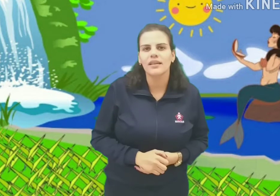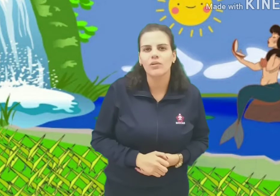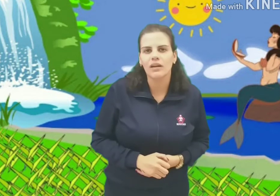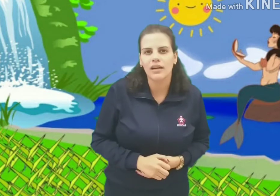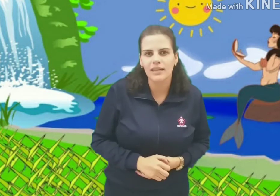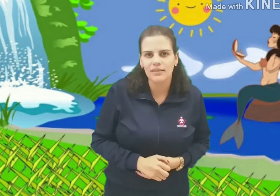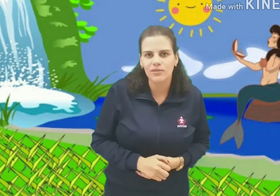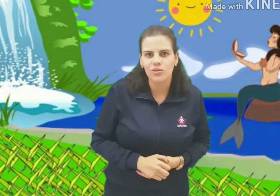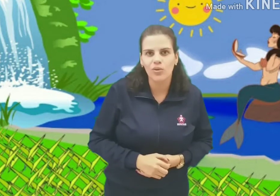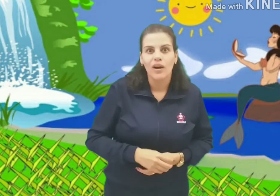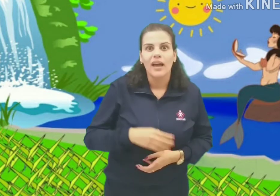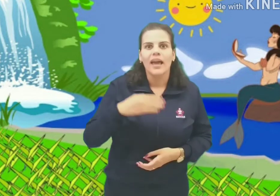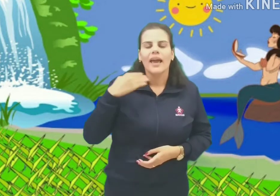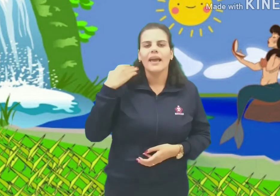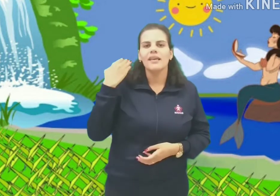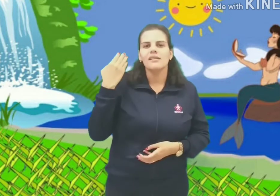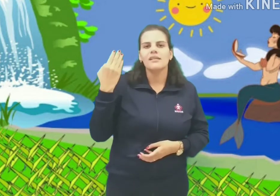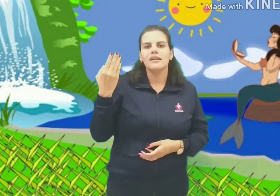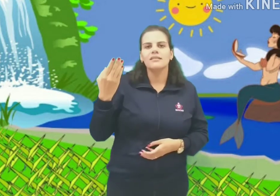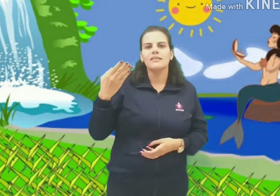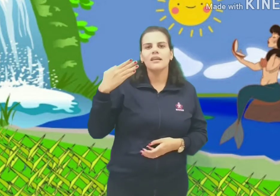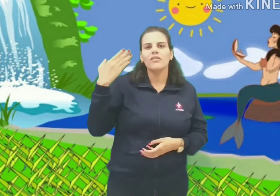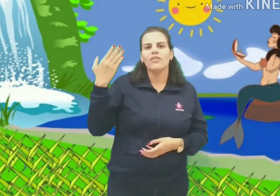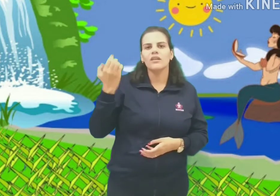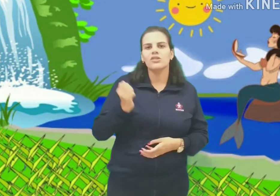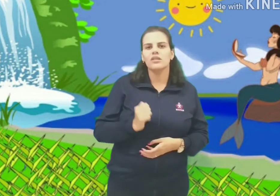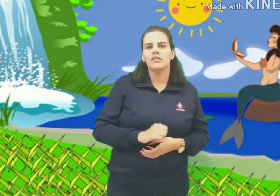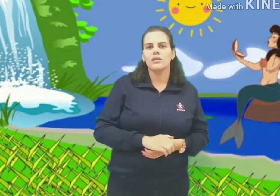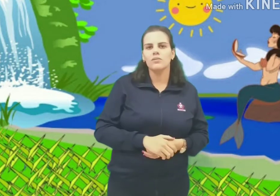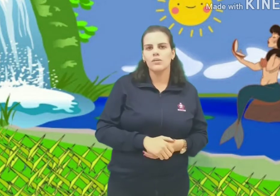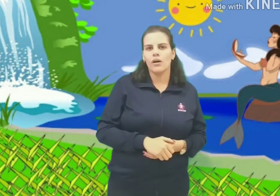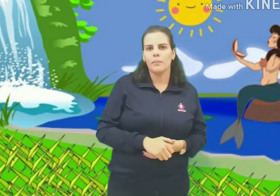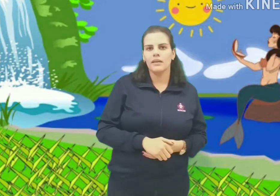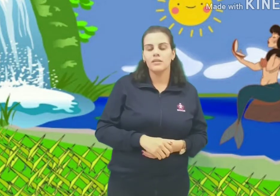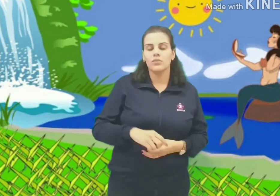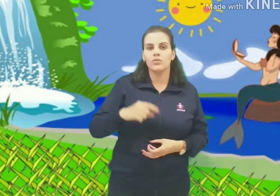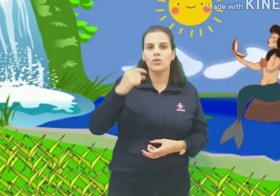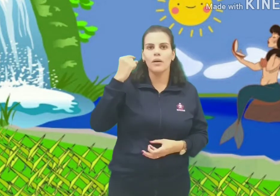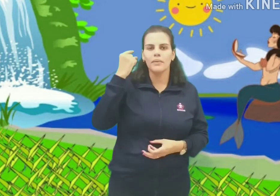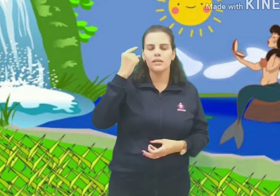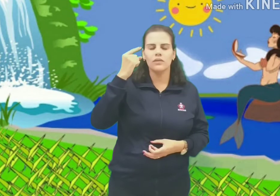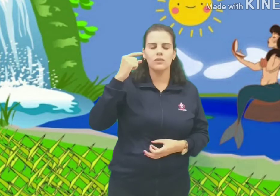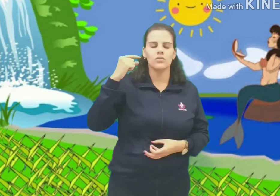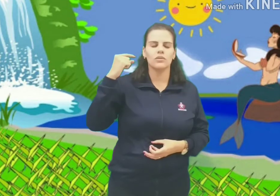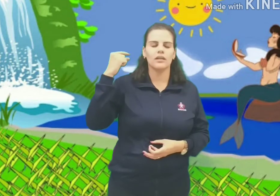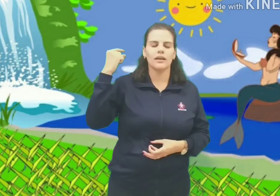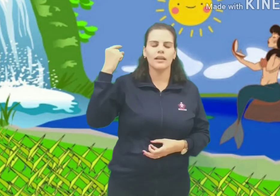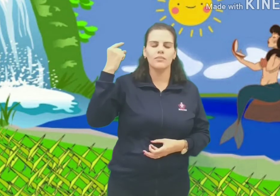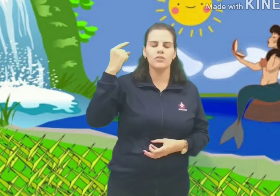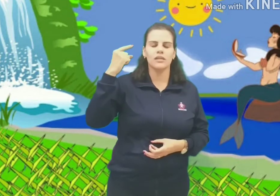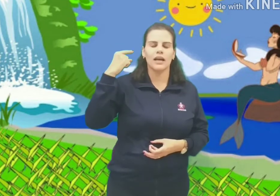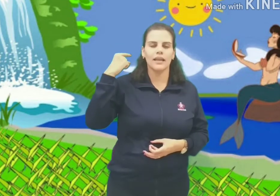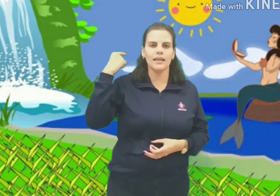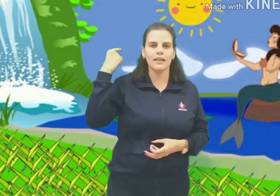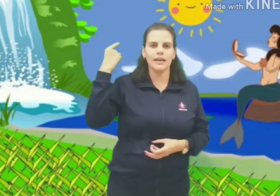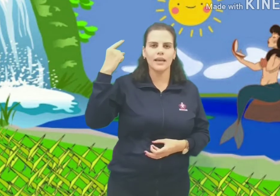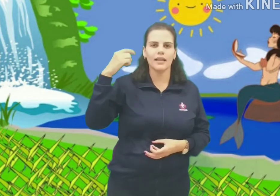seu canto, encanta e enfeitiça os homens. Os homens vão escutando aquela música linda que ela